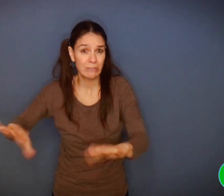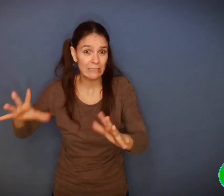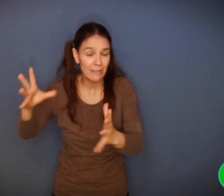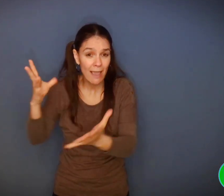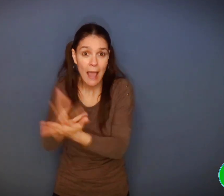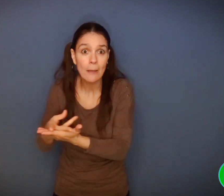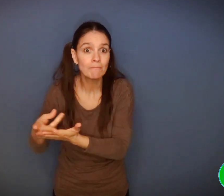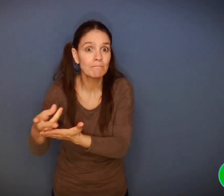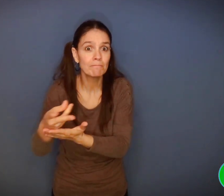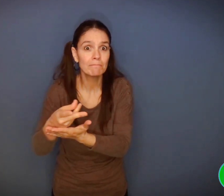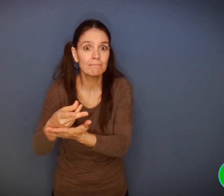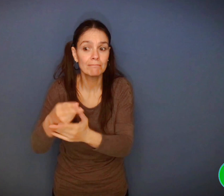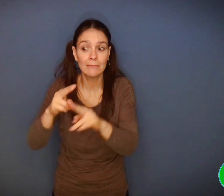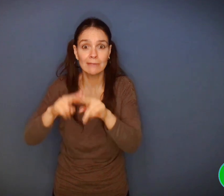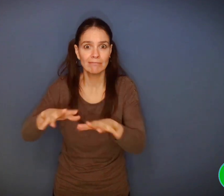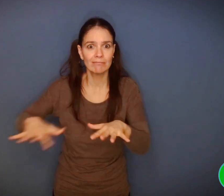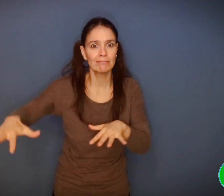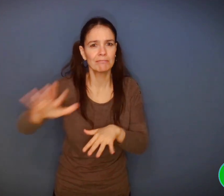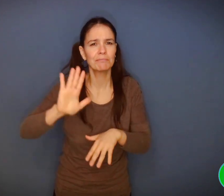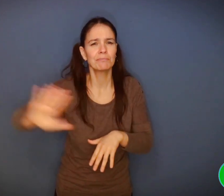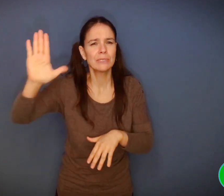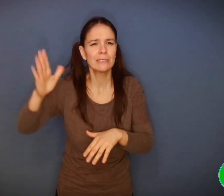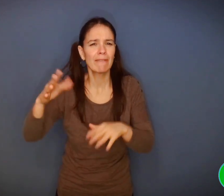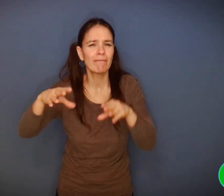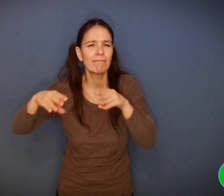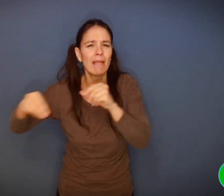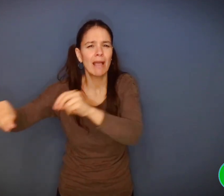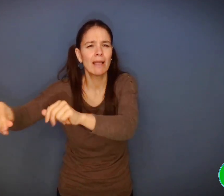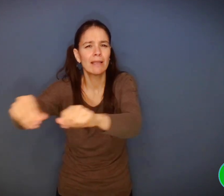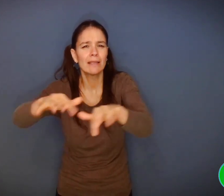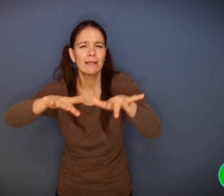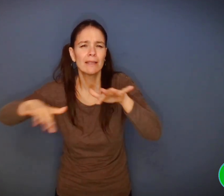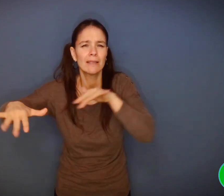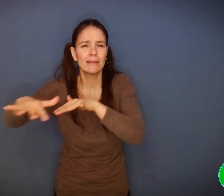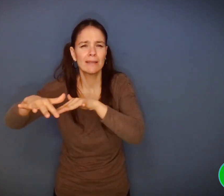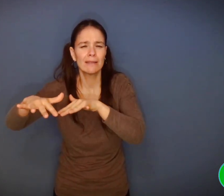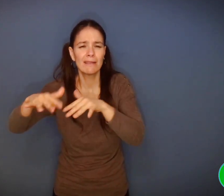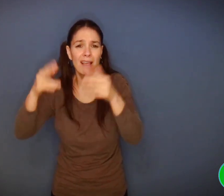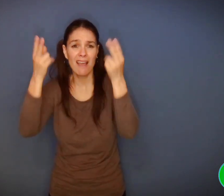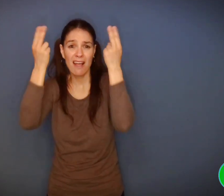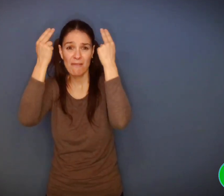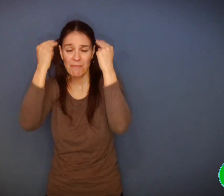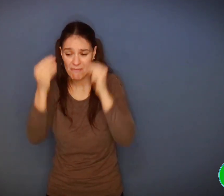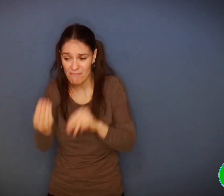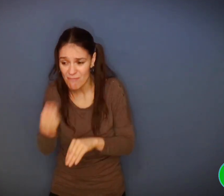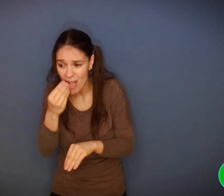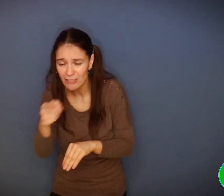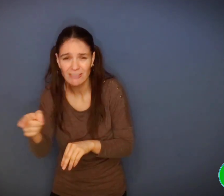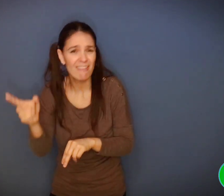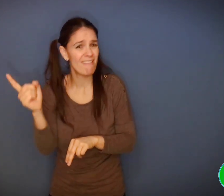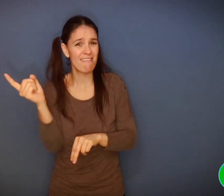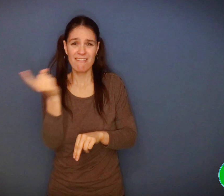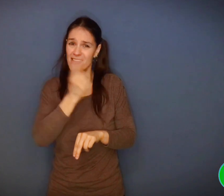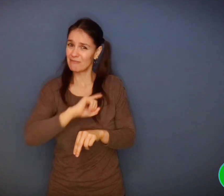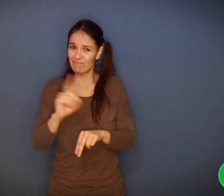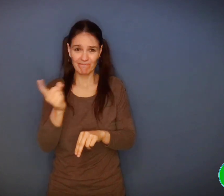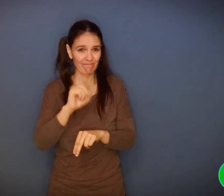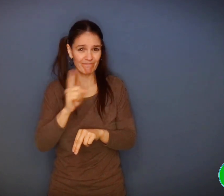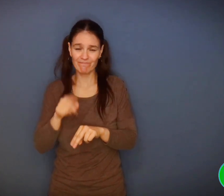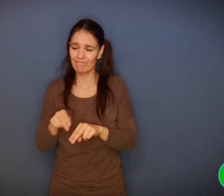» « Et un lapin ne mange pas de farine pour